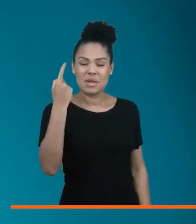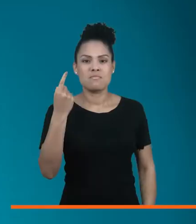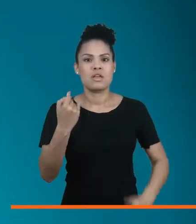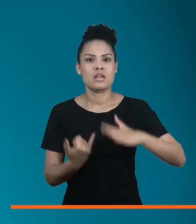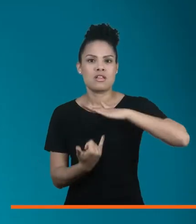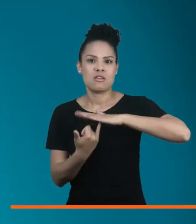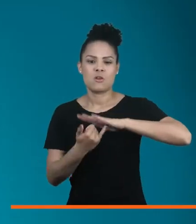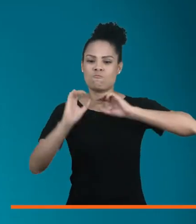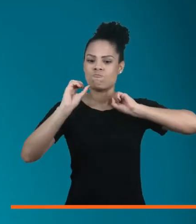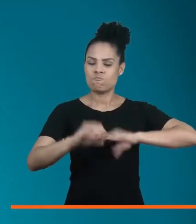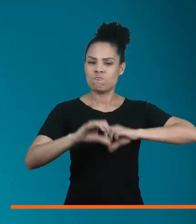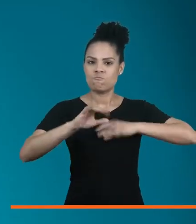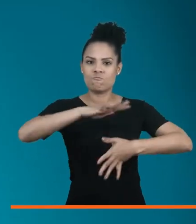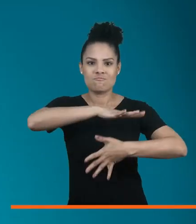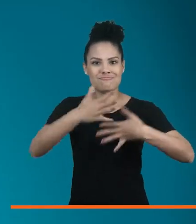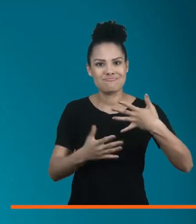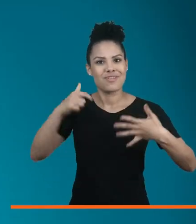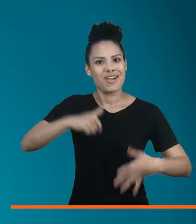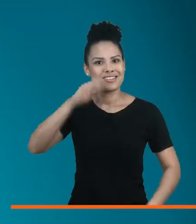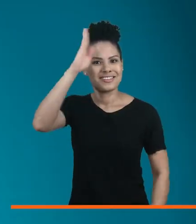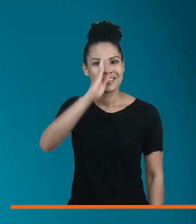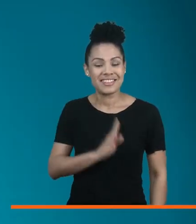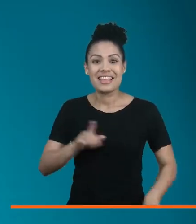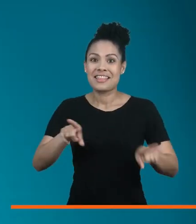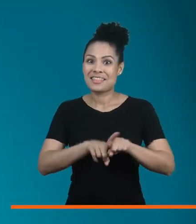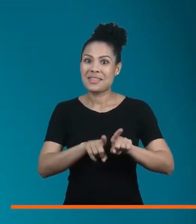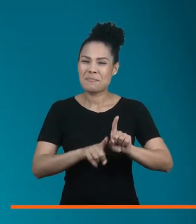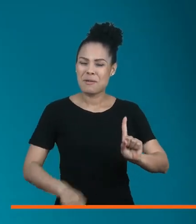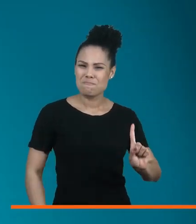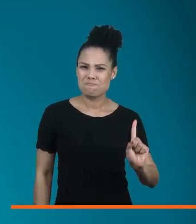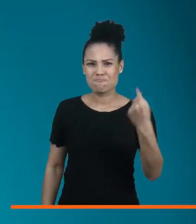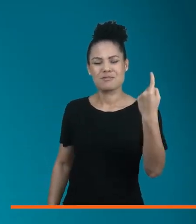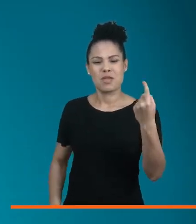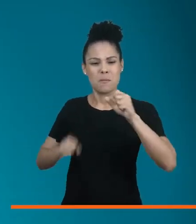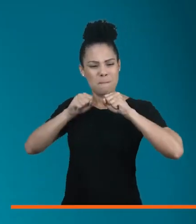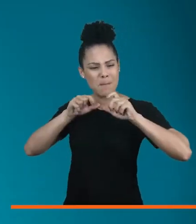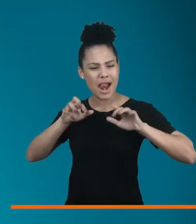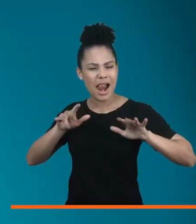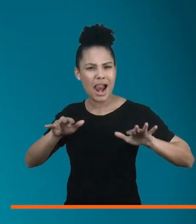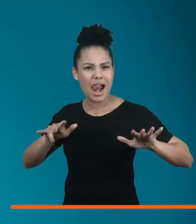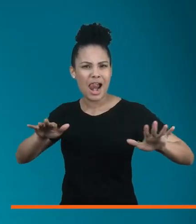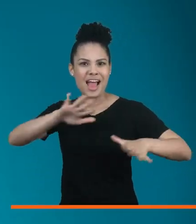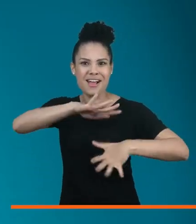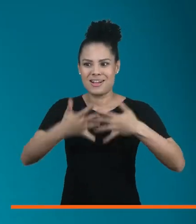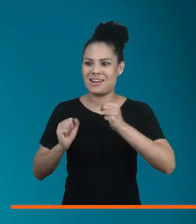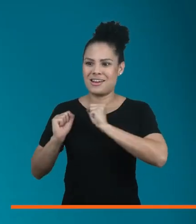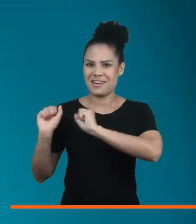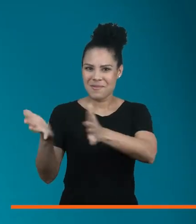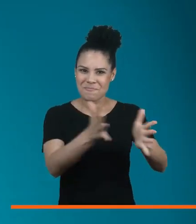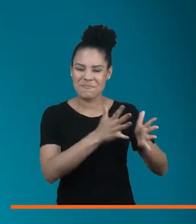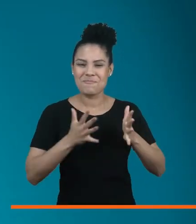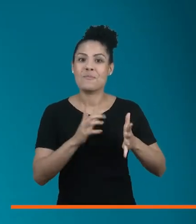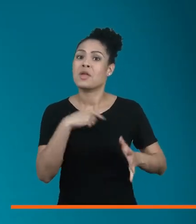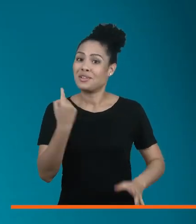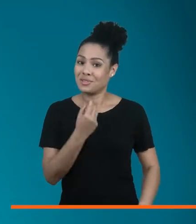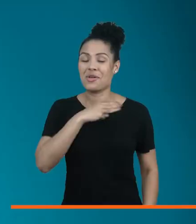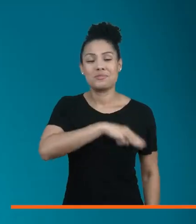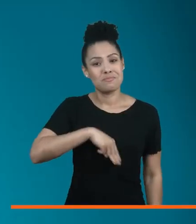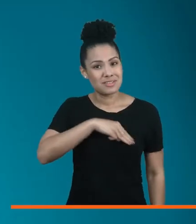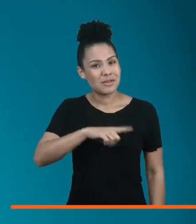Brasil enquanto instituição que ensina a língua brasileira de sinais. E também somos pioneiros na difusão da Libras. Essa